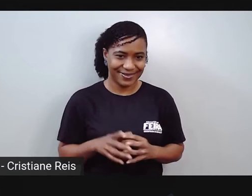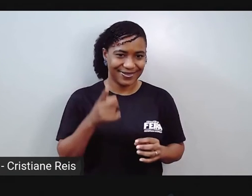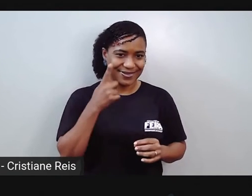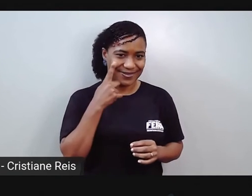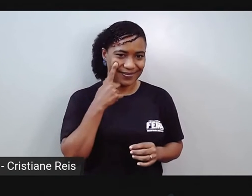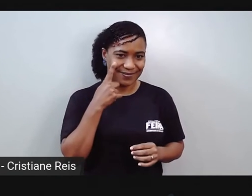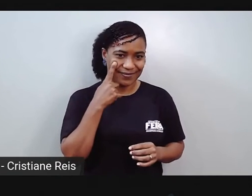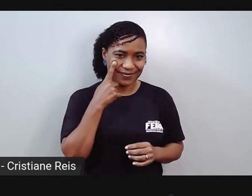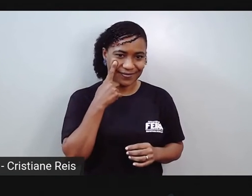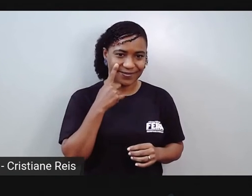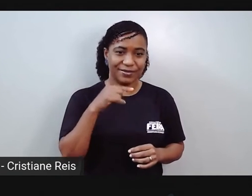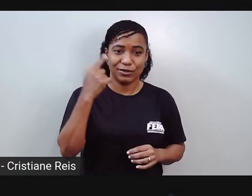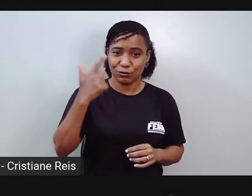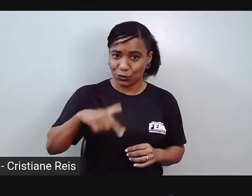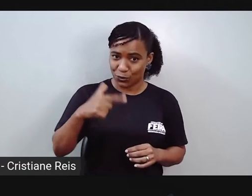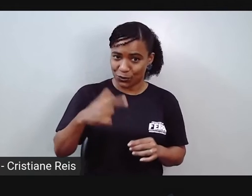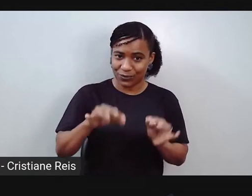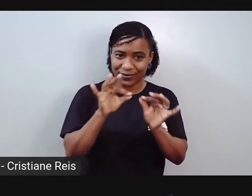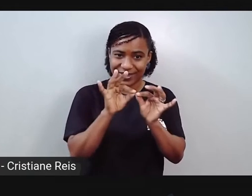Mais um pedacinho.